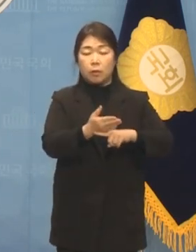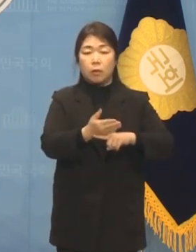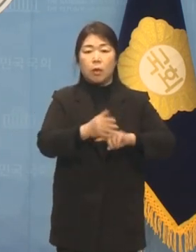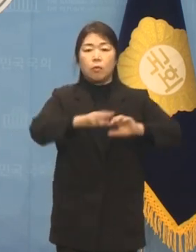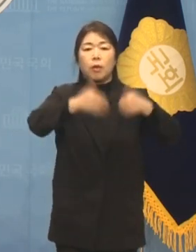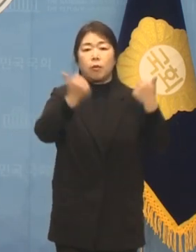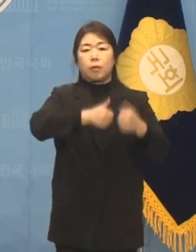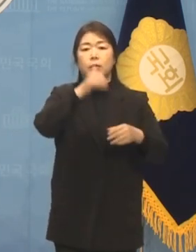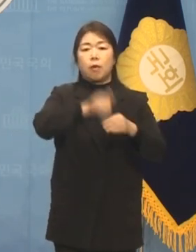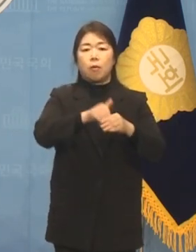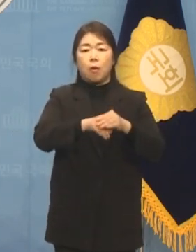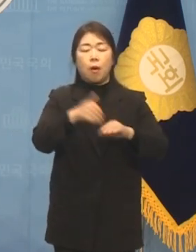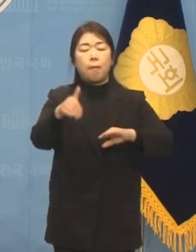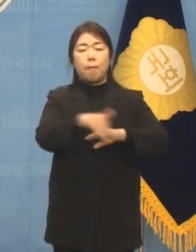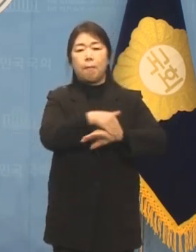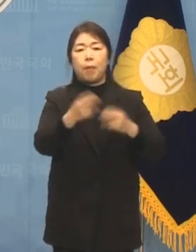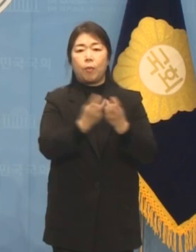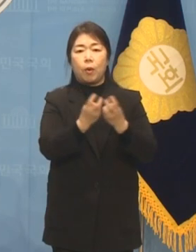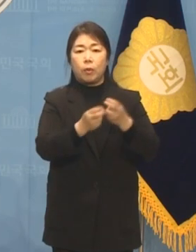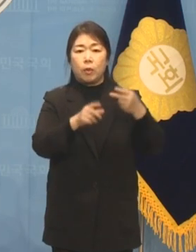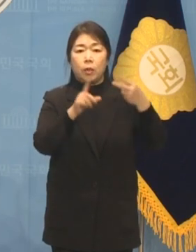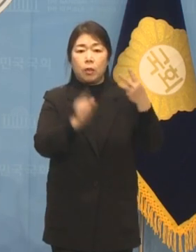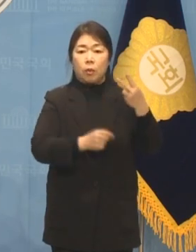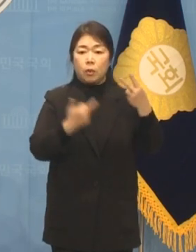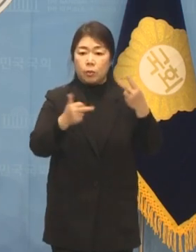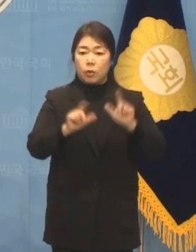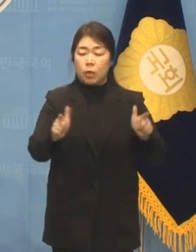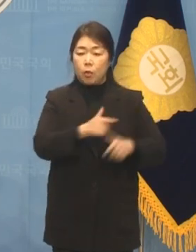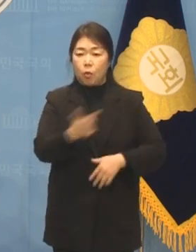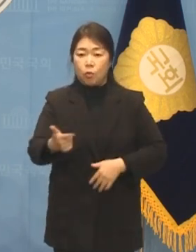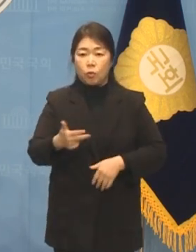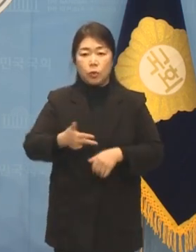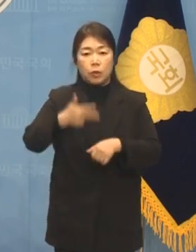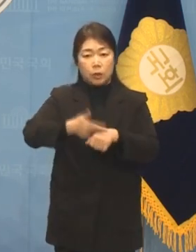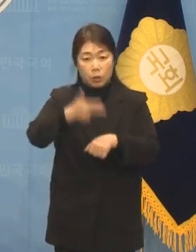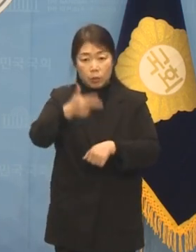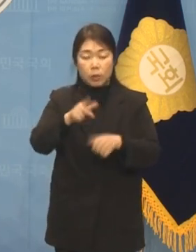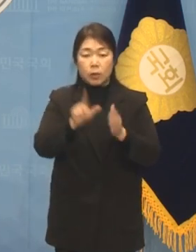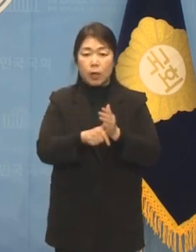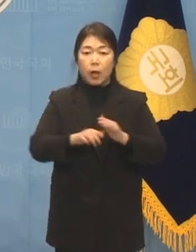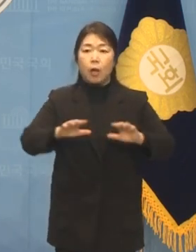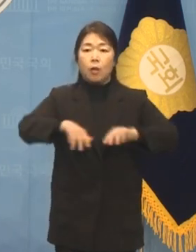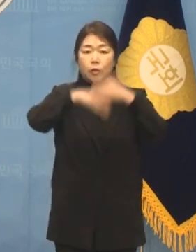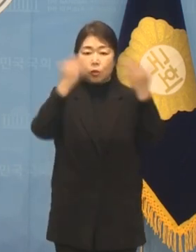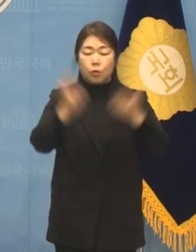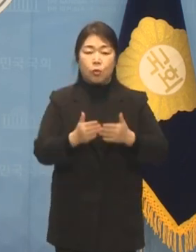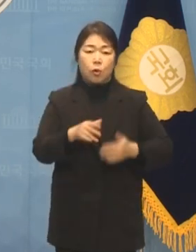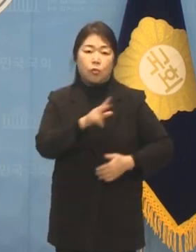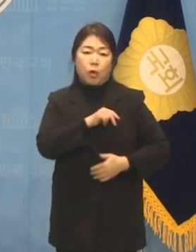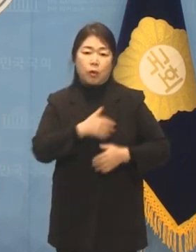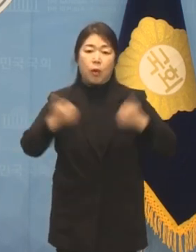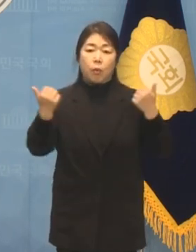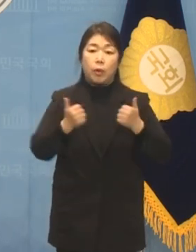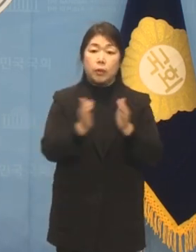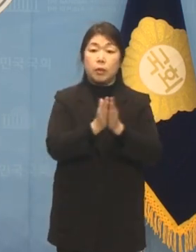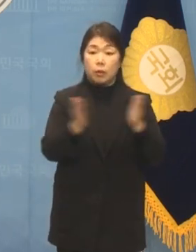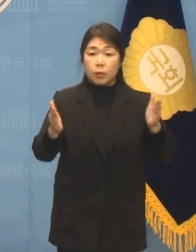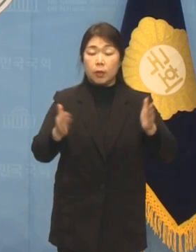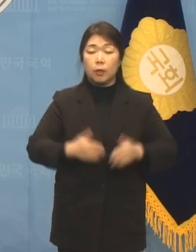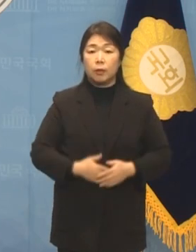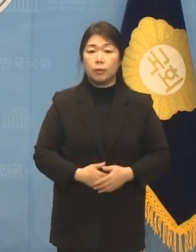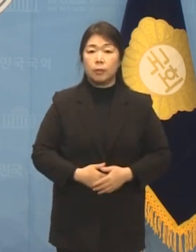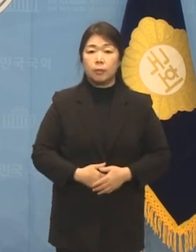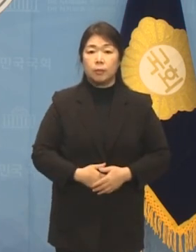위해 2월 17일 오후 7시에 전국위원회 회의를 개최합니다. 이 회의에서는